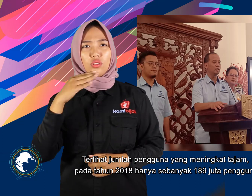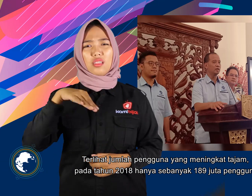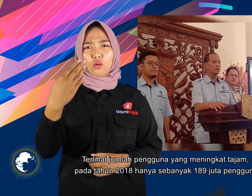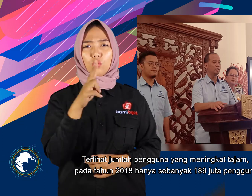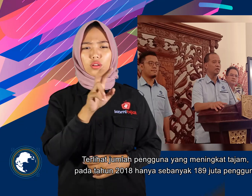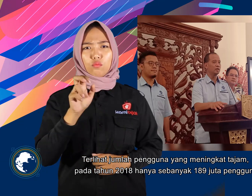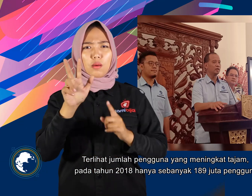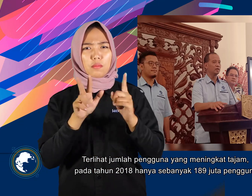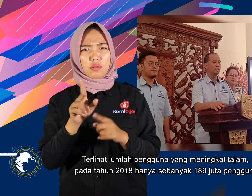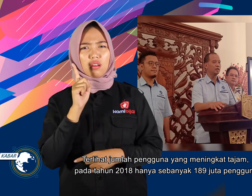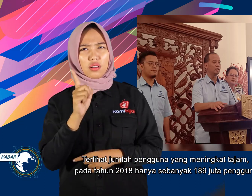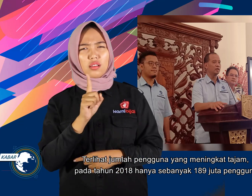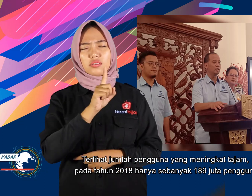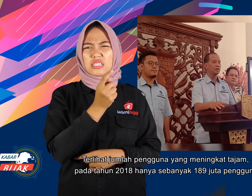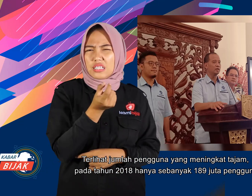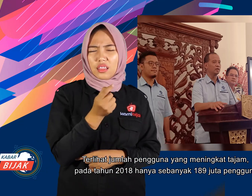hanya sebanyak 189 juta pengguna.